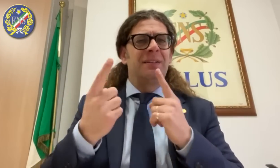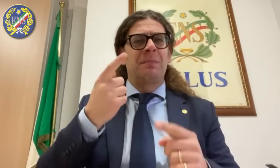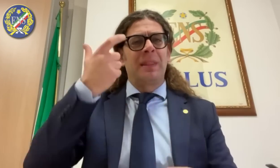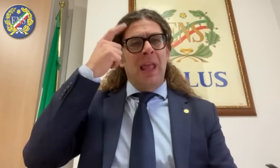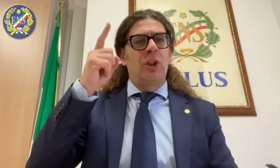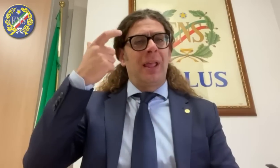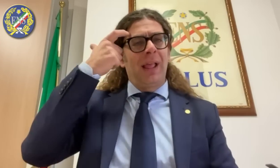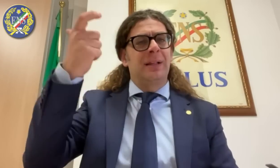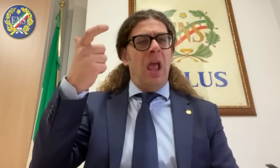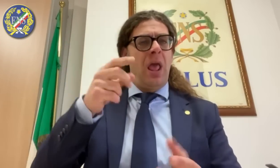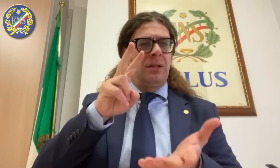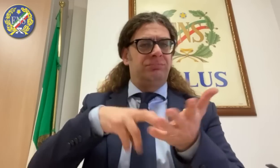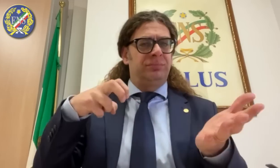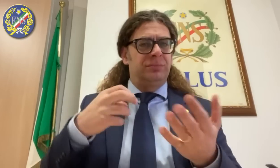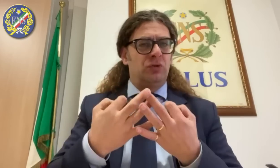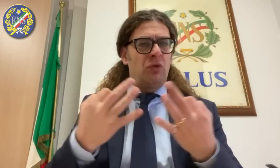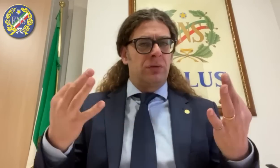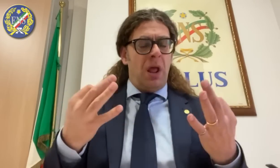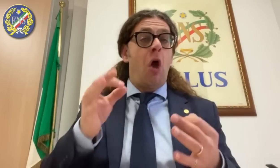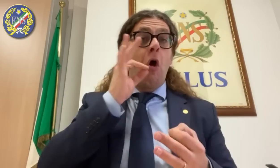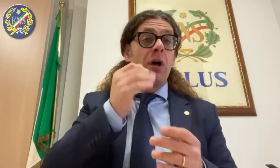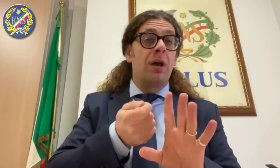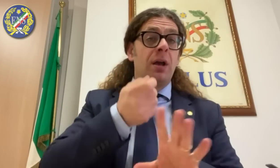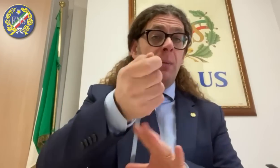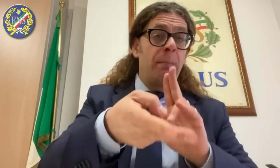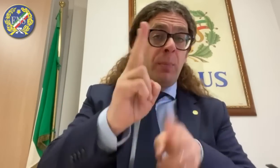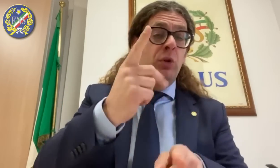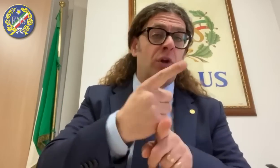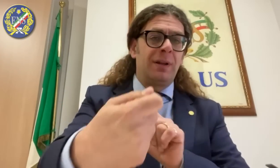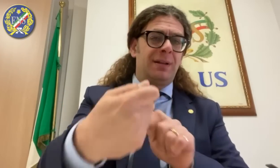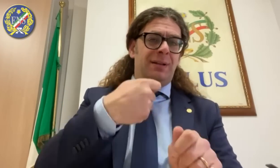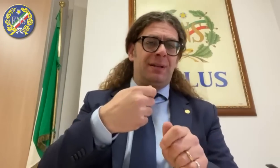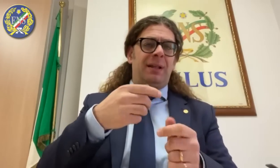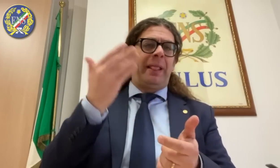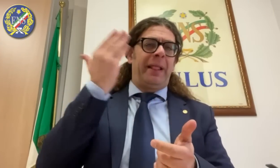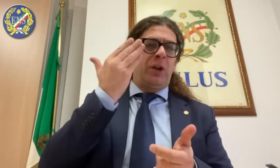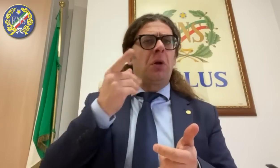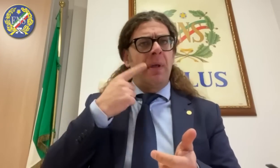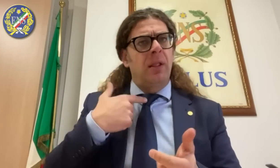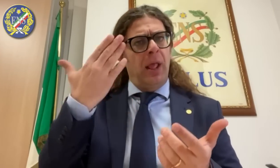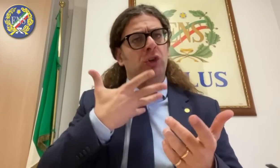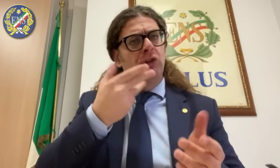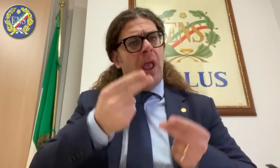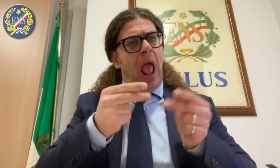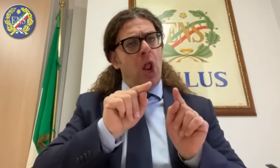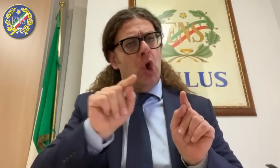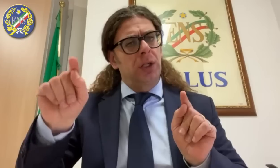differenze. Sono molto grato che abbiano accettato il nostro invito perché è fondamentale che siano degli